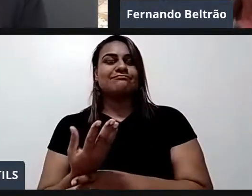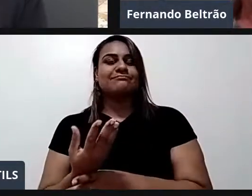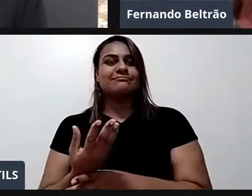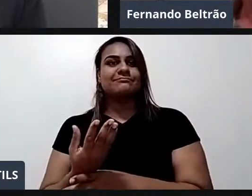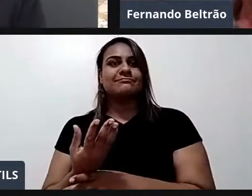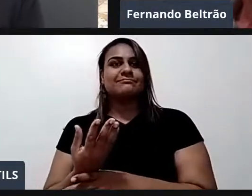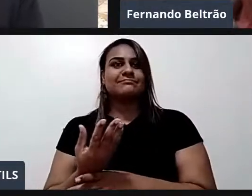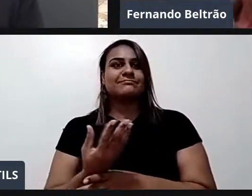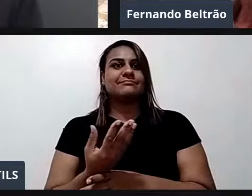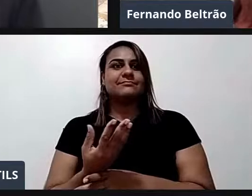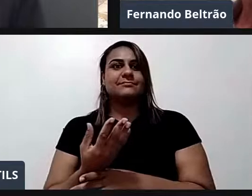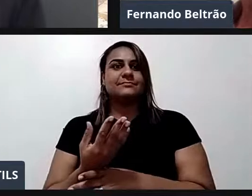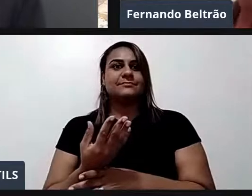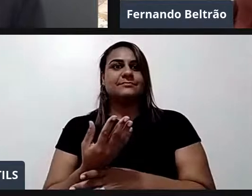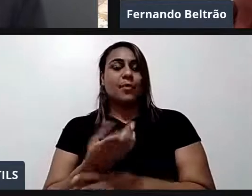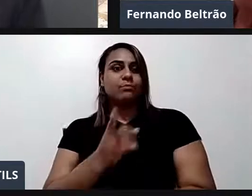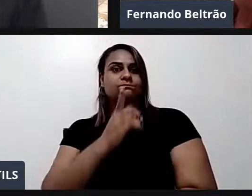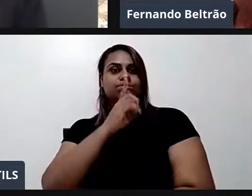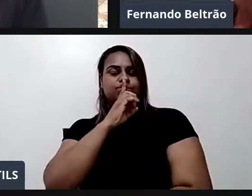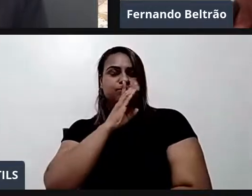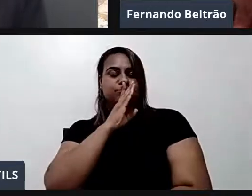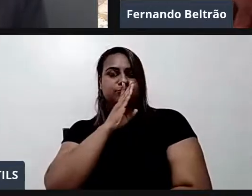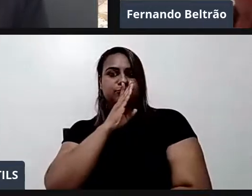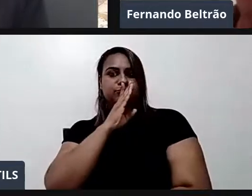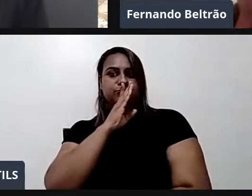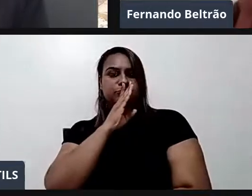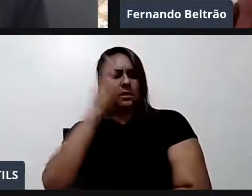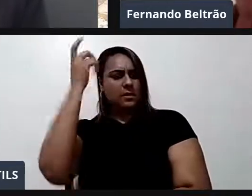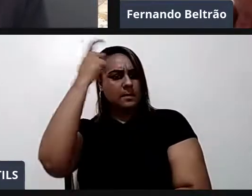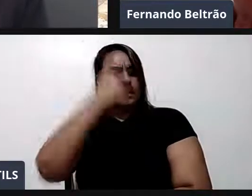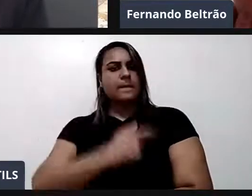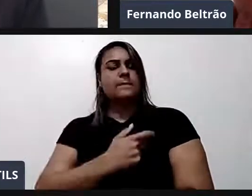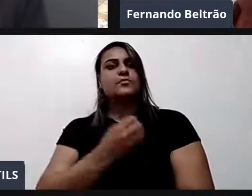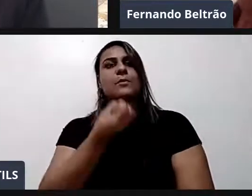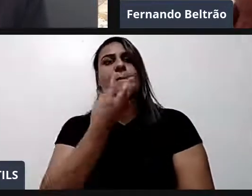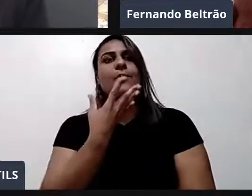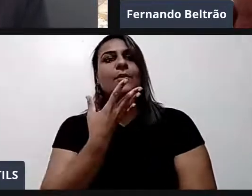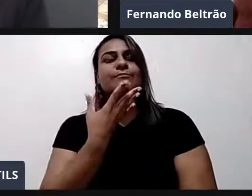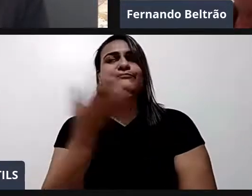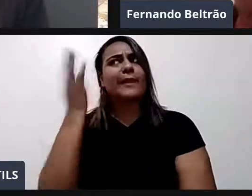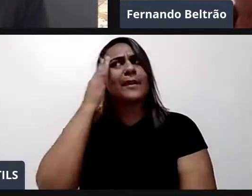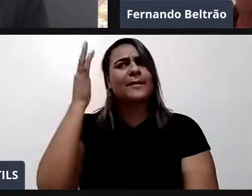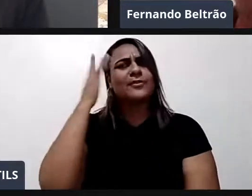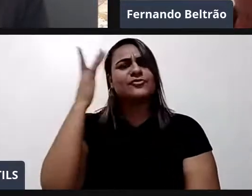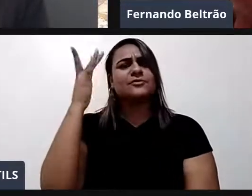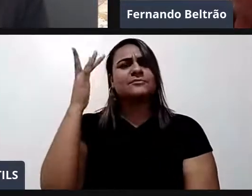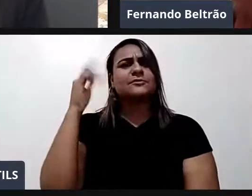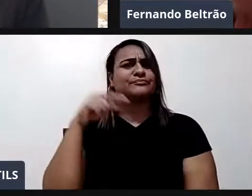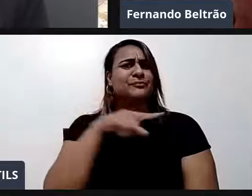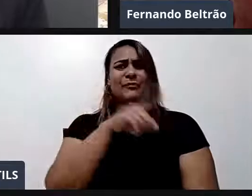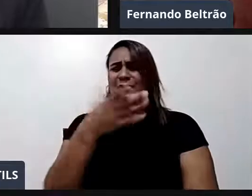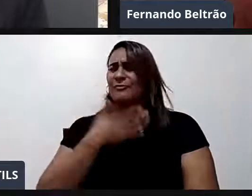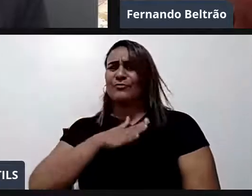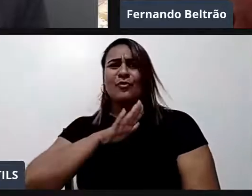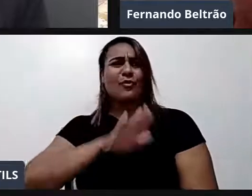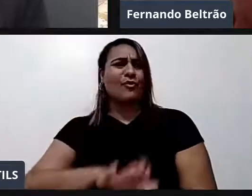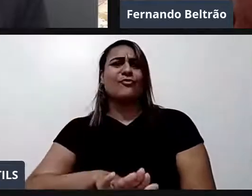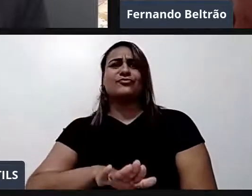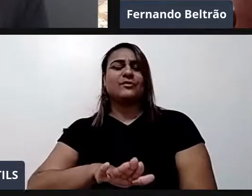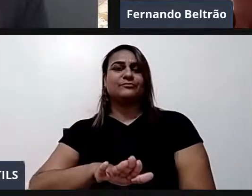Qualquer coisa que não presta, imagine que você não goste do prefeito da sua cidade, ou do governador, do presidente, ou